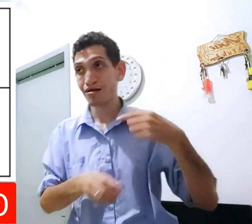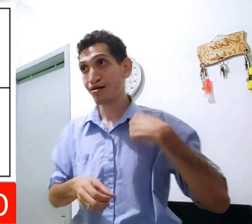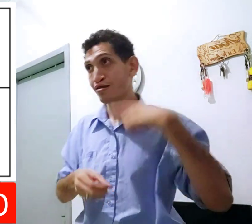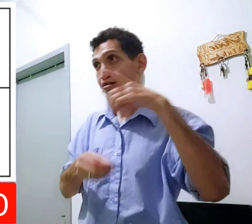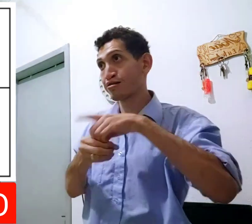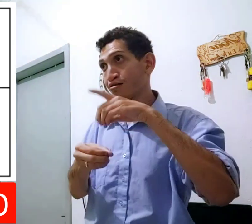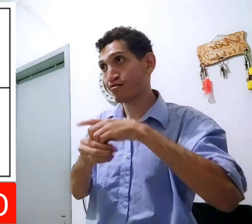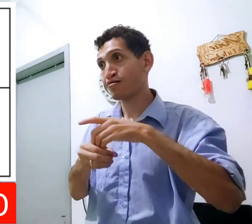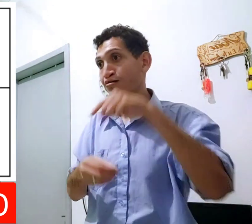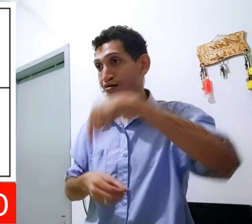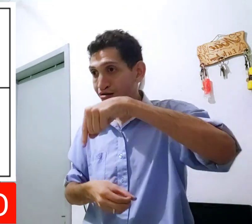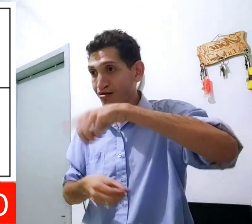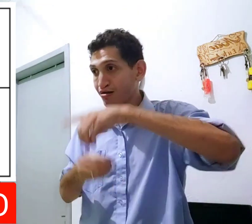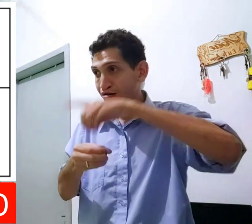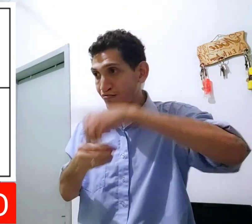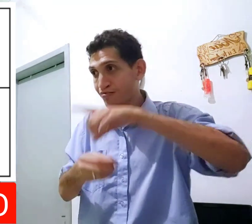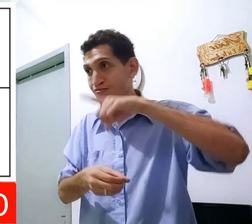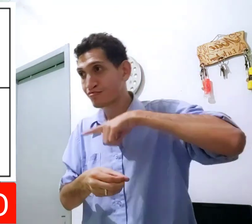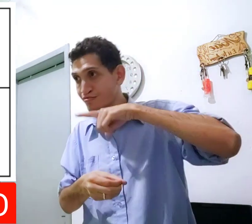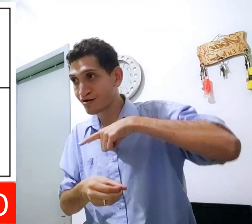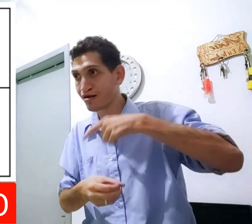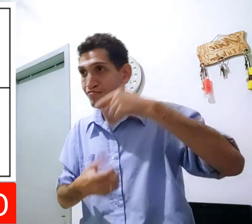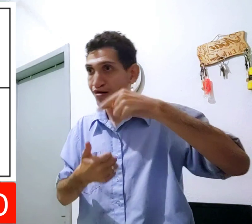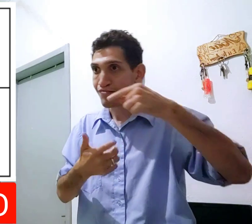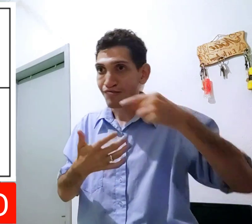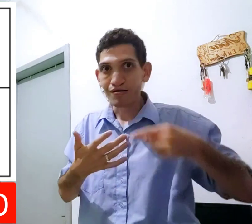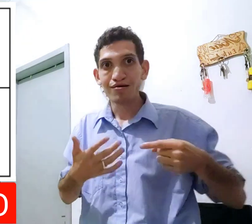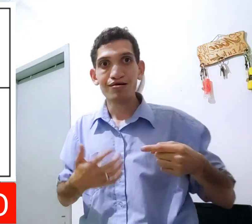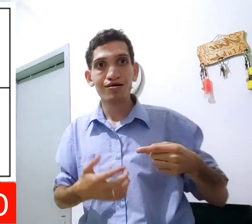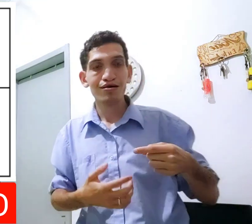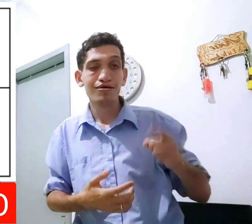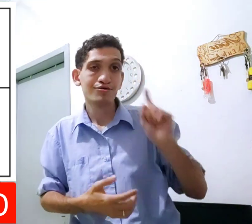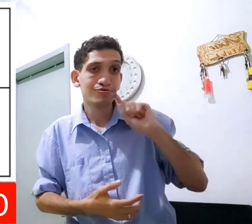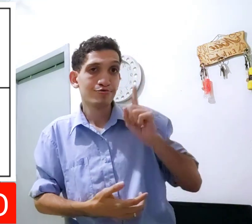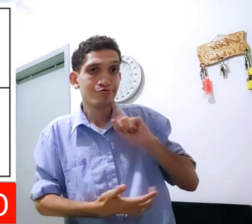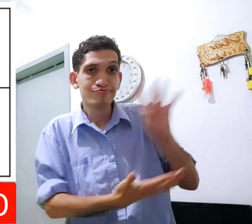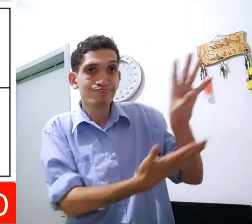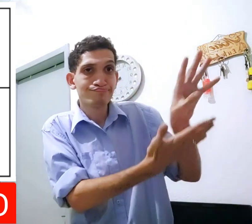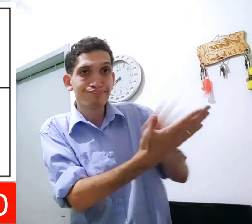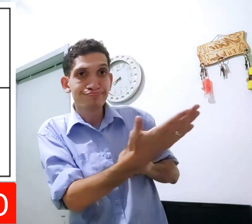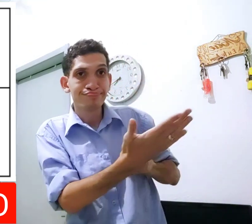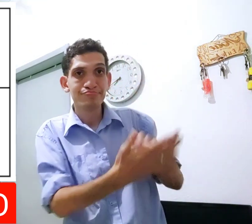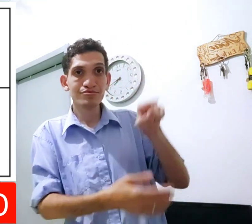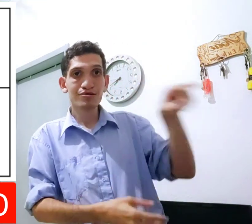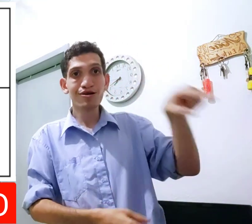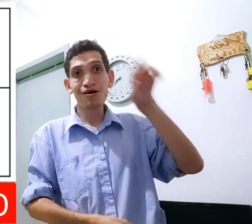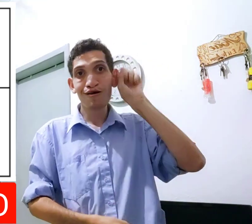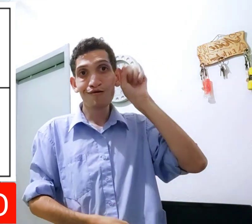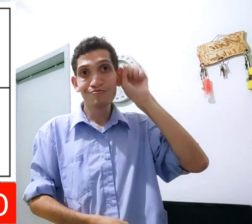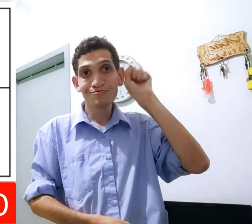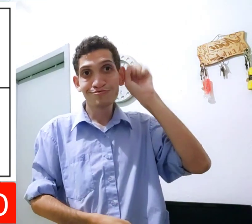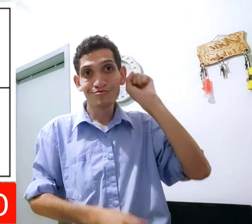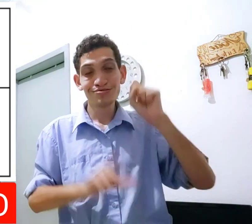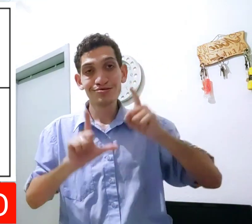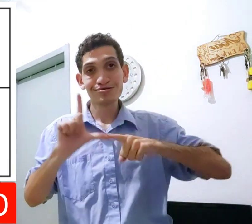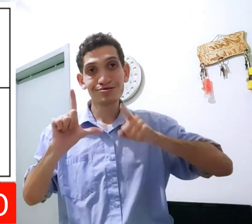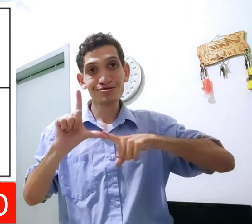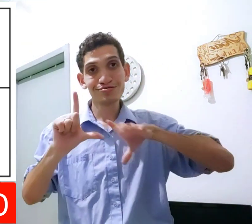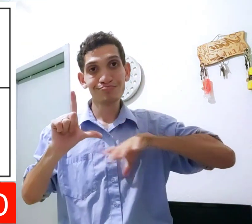Dê de Libras. Depósito aqui. Depósito aqui. Blá, blá, blá, blá. Aí, o surdo copiou. O ouvinte.